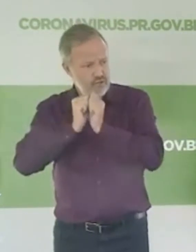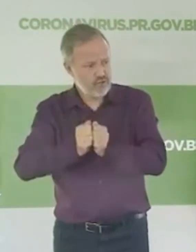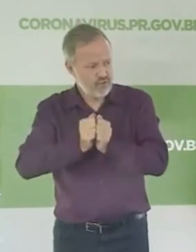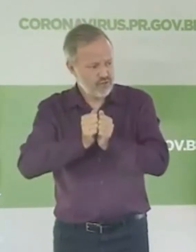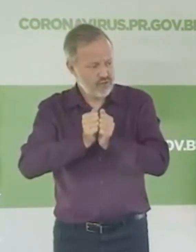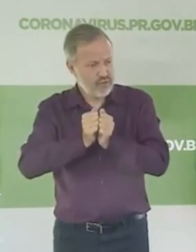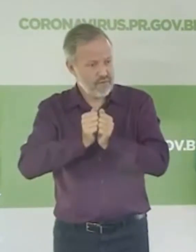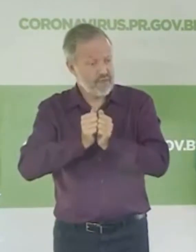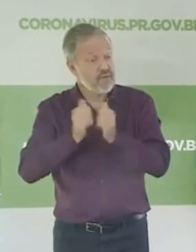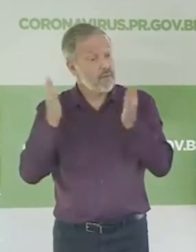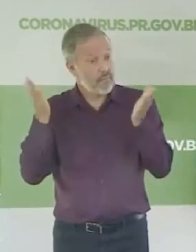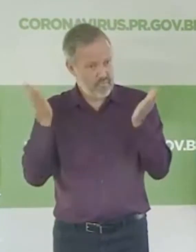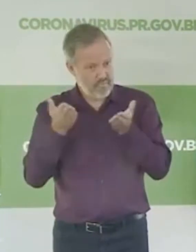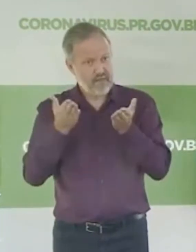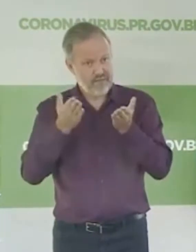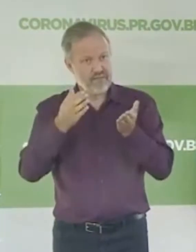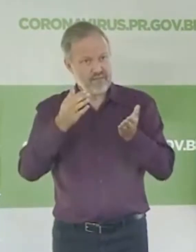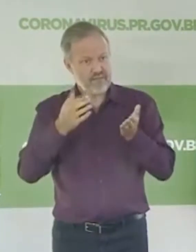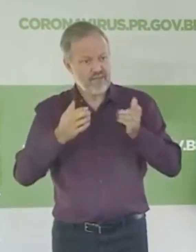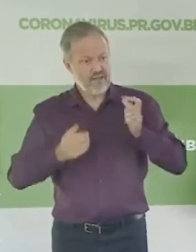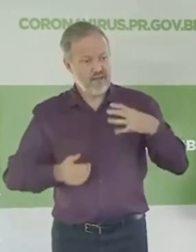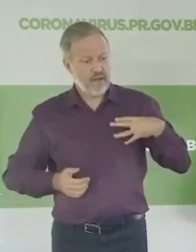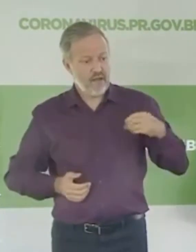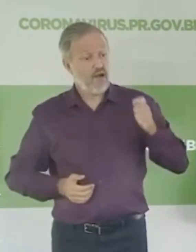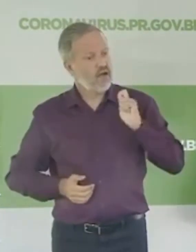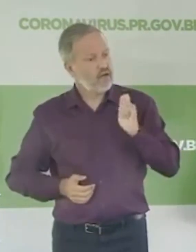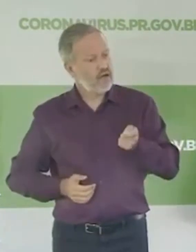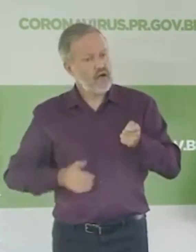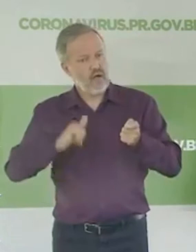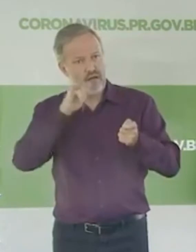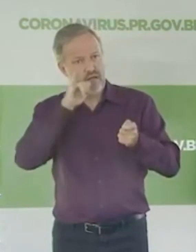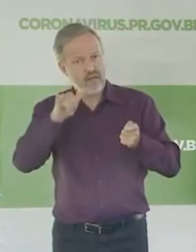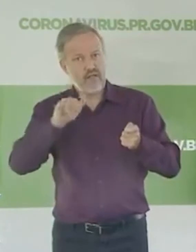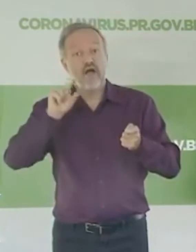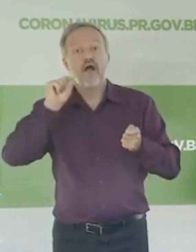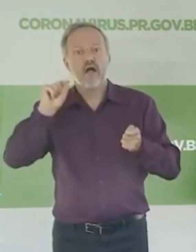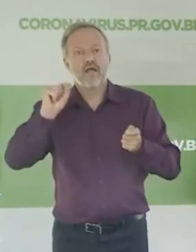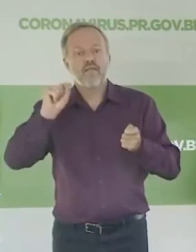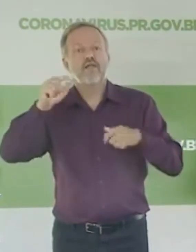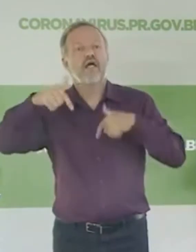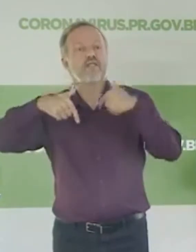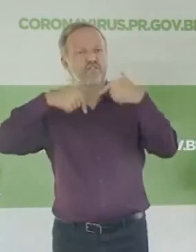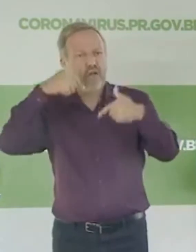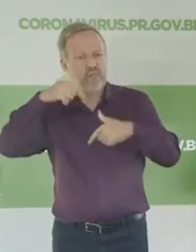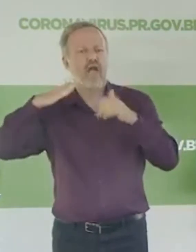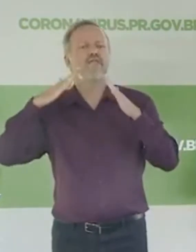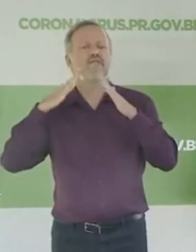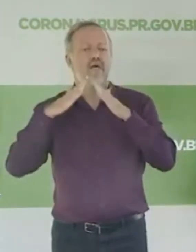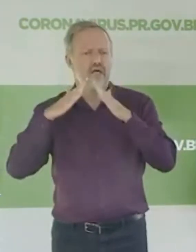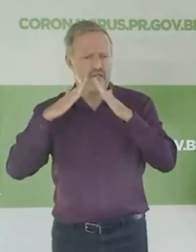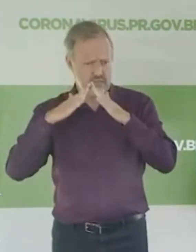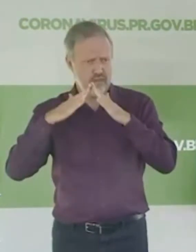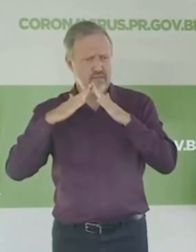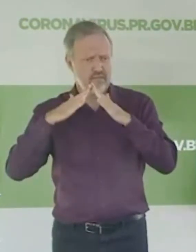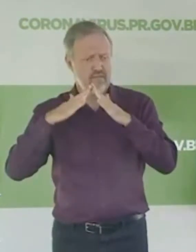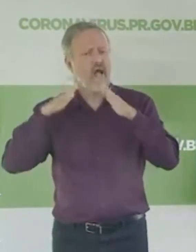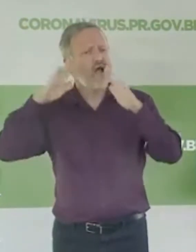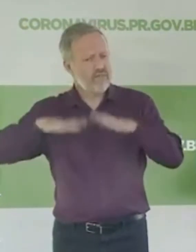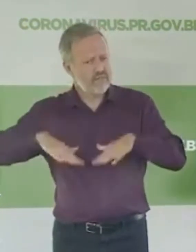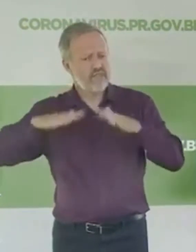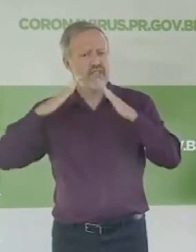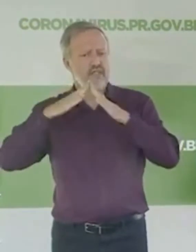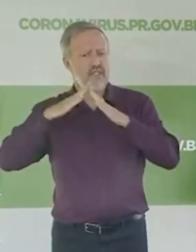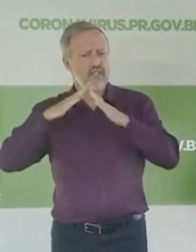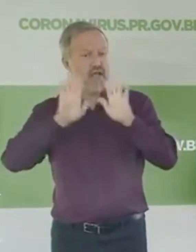Acho que a regra é essa mesmo que o governador falou. Aquele que puder trabalhar em casa, trabalhe de casa, fique em casa, se